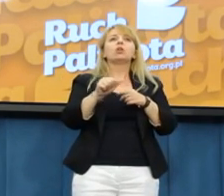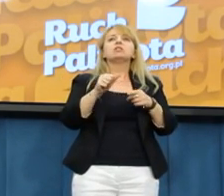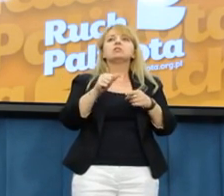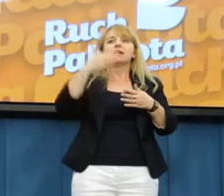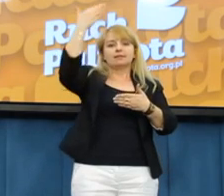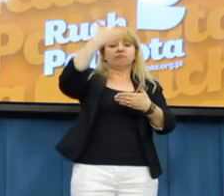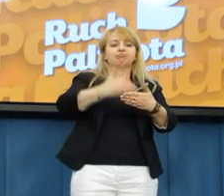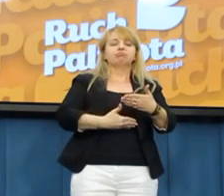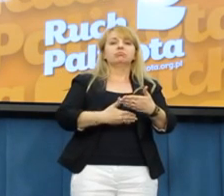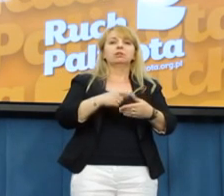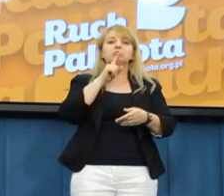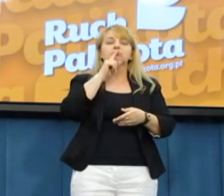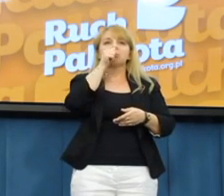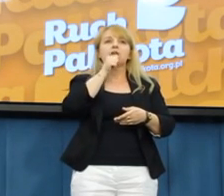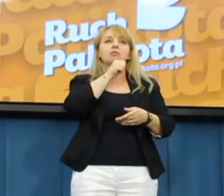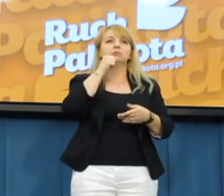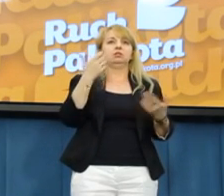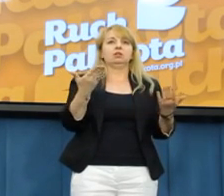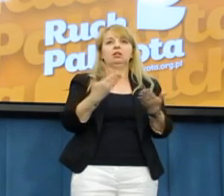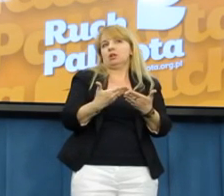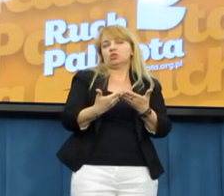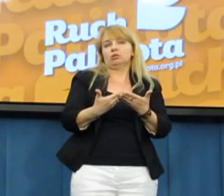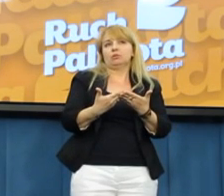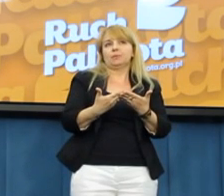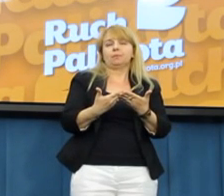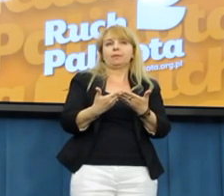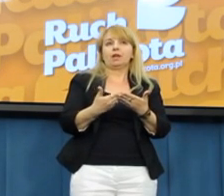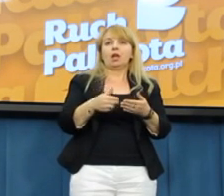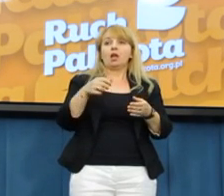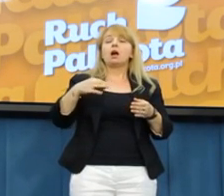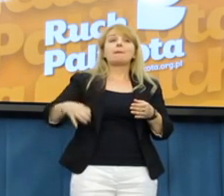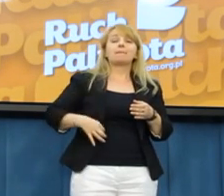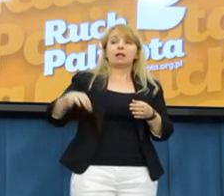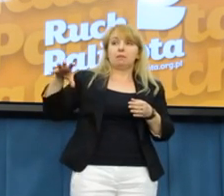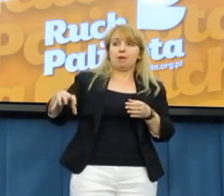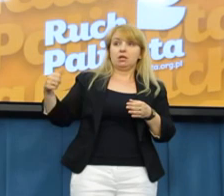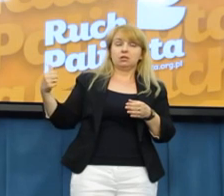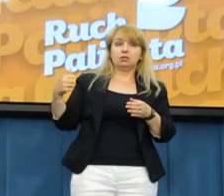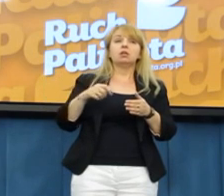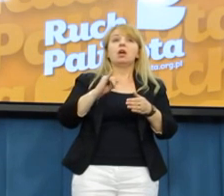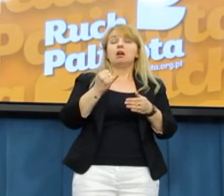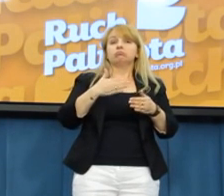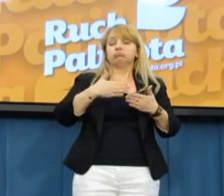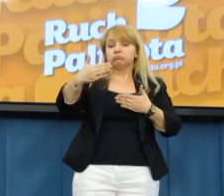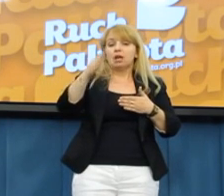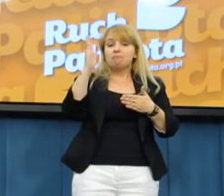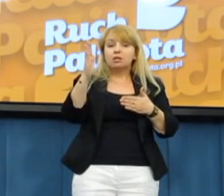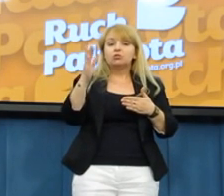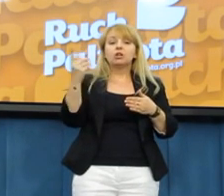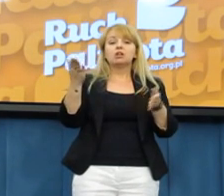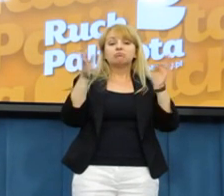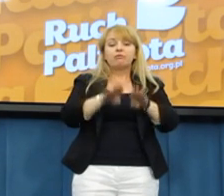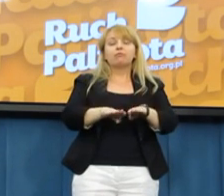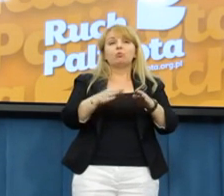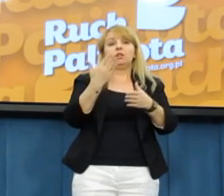niewiedzy. I w związku z tym, proszę zwrócić uwagę, że nie dość, że Pan Prezes najprawdopodobniej jak tak dalej płucie straci swoje przedsiębiorstwo,